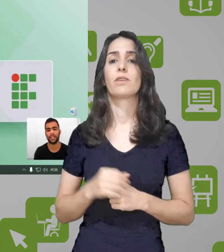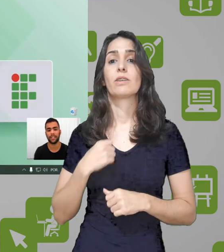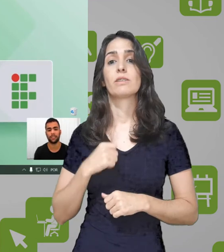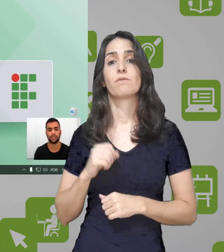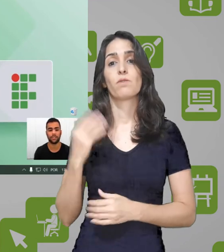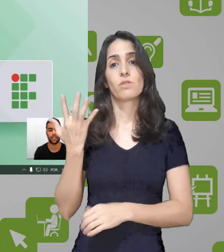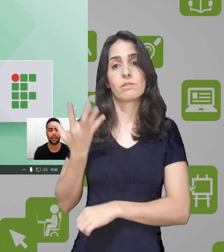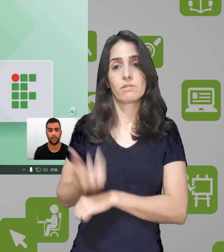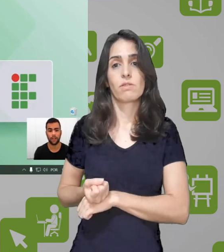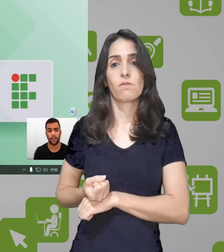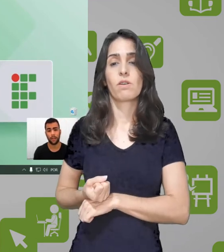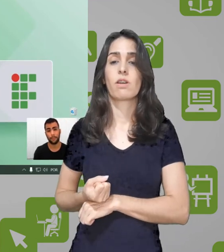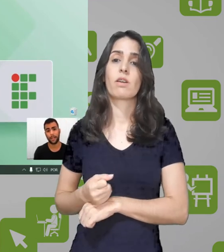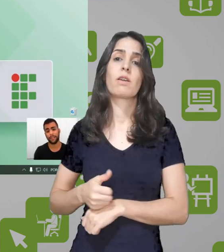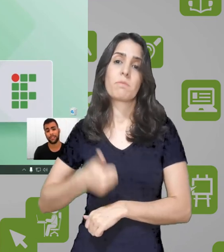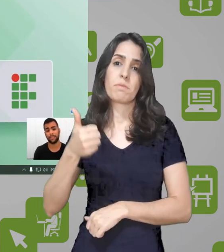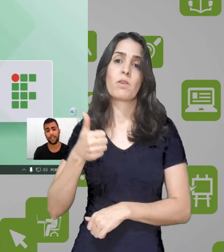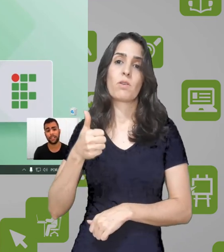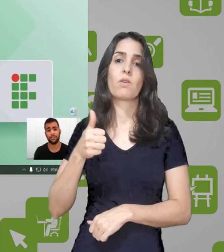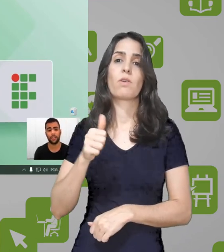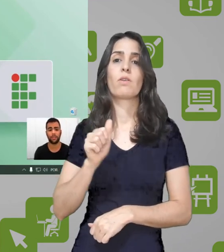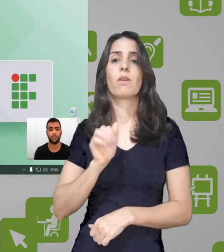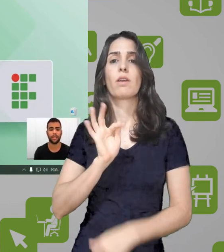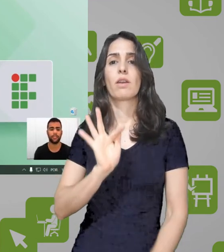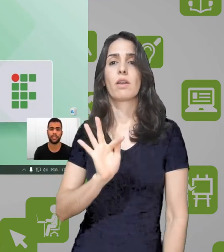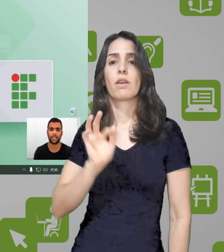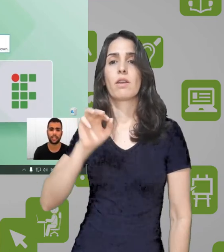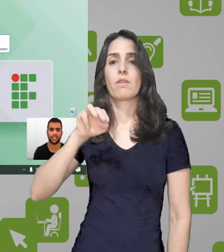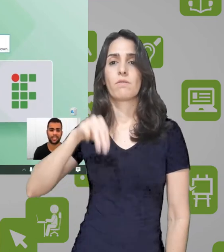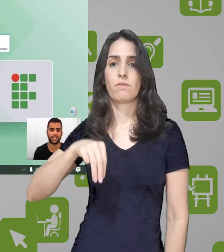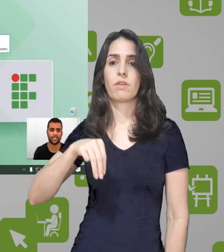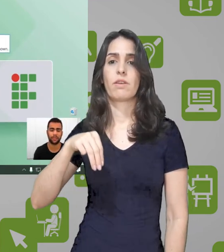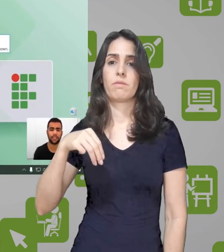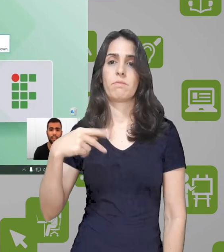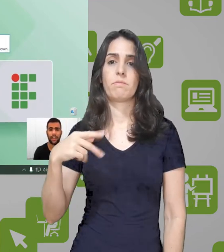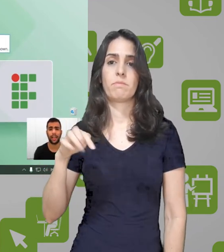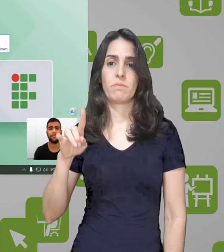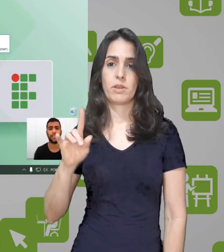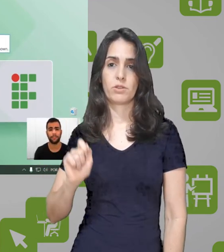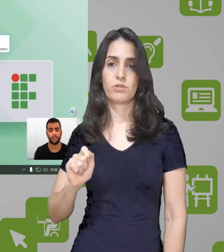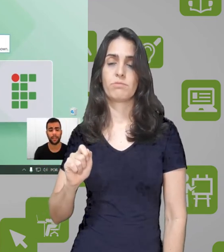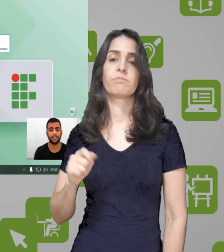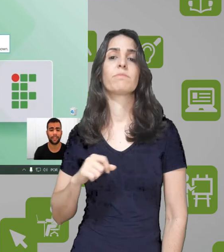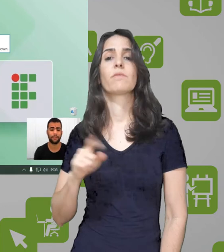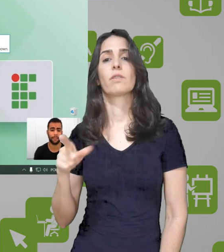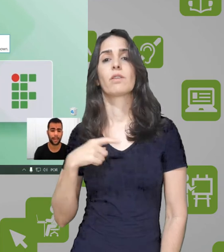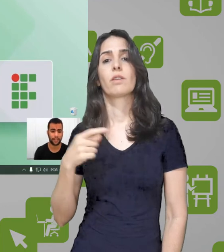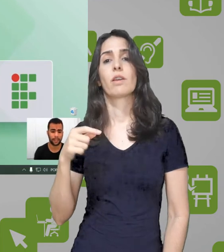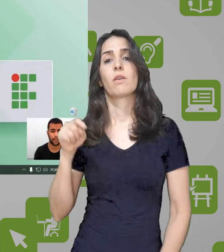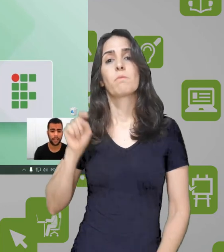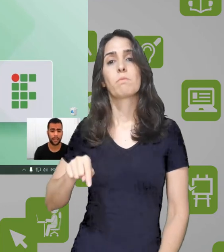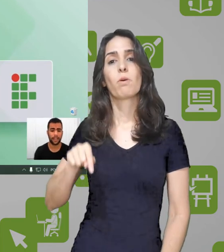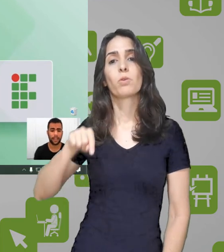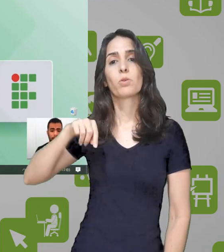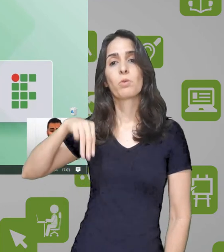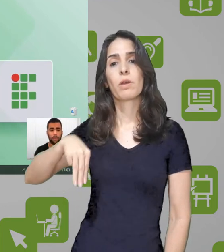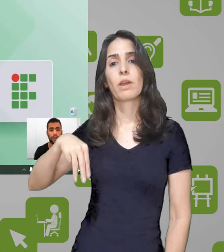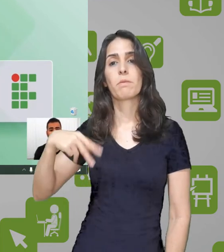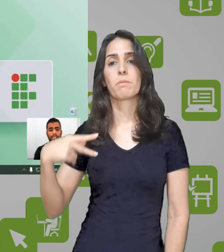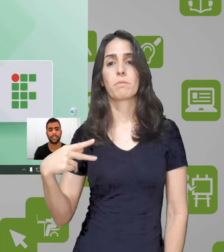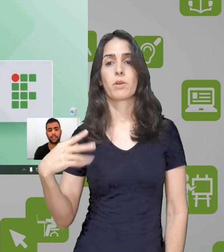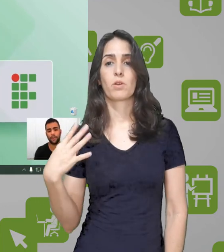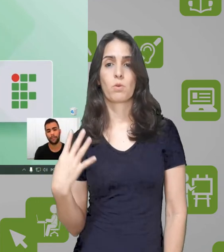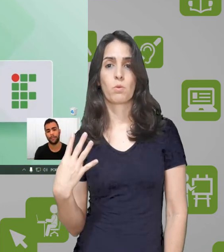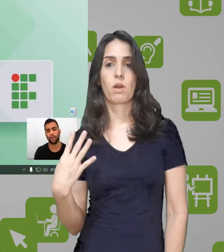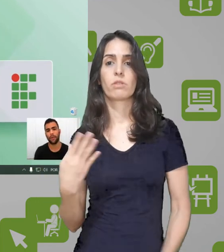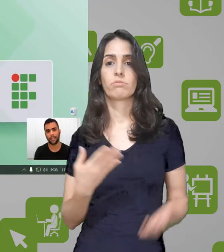determinada rede social. Para gravação em arquivo, eu recomendo deixar nessa extensão aqui, FMPEG. com